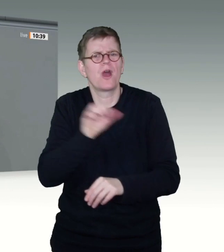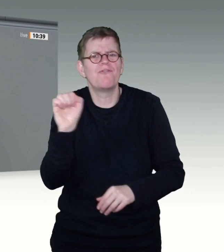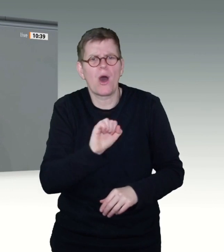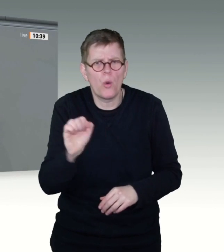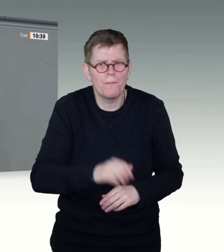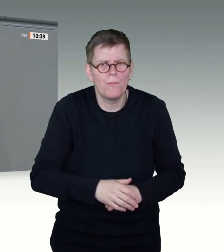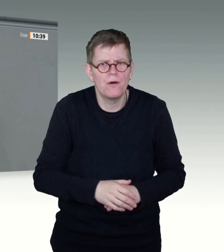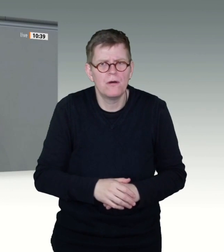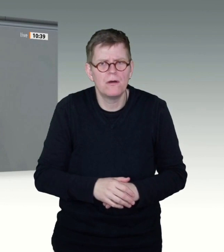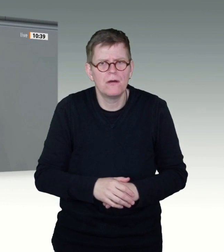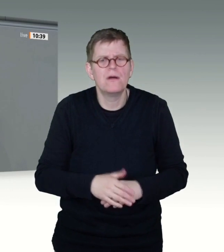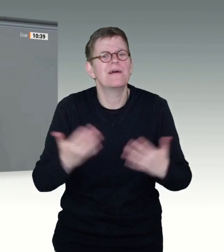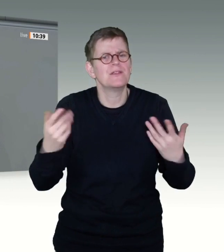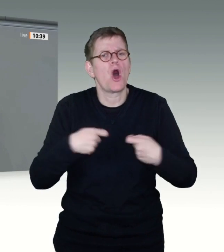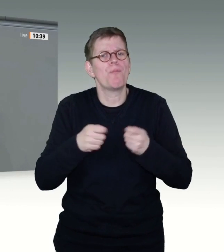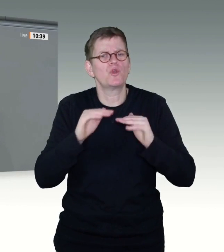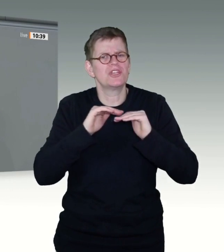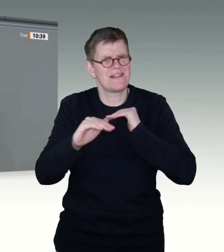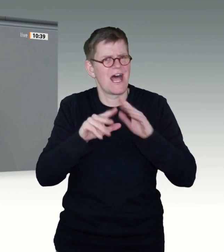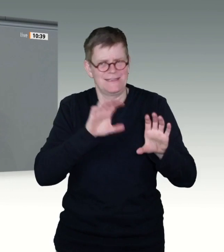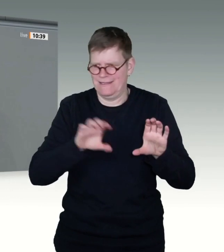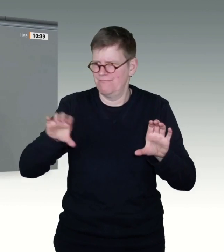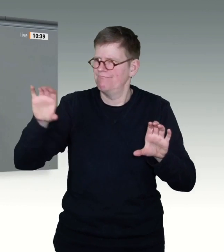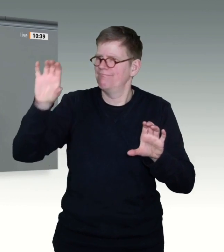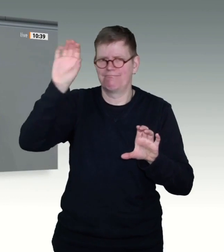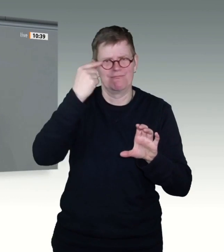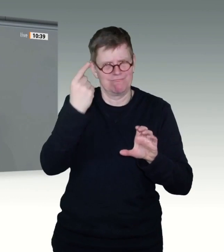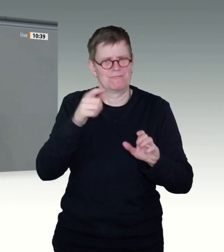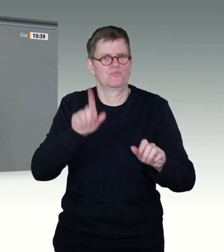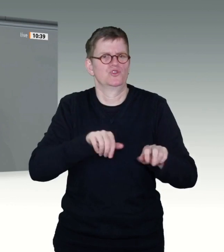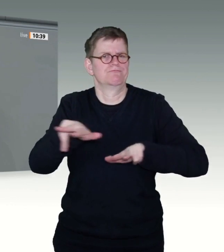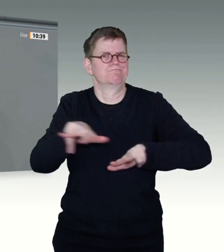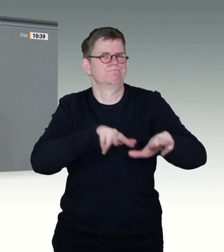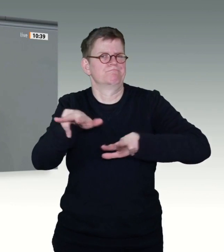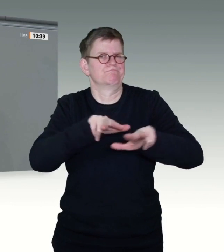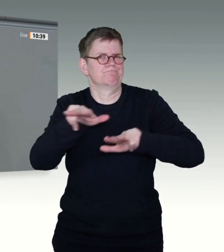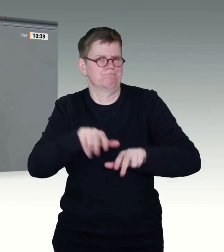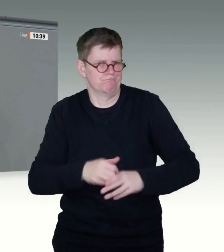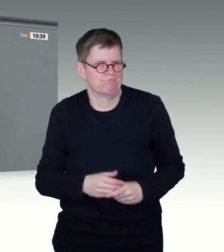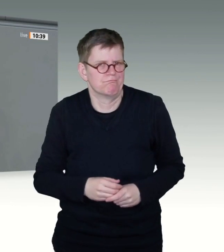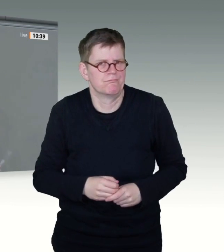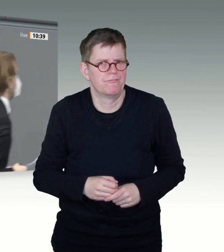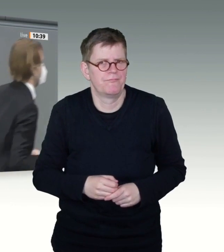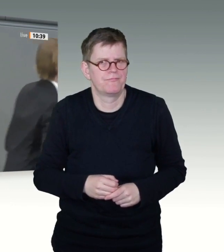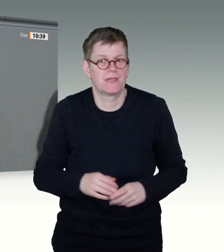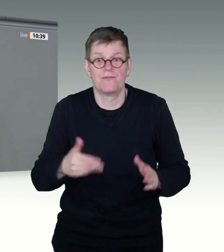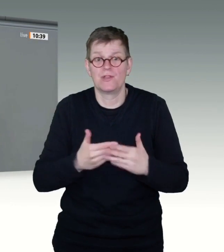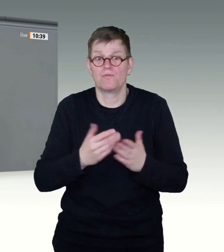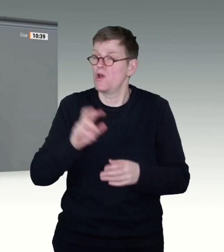ausgeschöpft werden. Es darf nicht sein, dass beispielsweise ältere Menschen aus Mobilitätsgründen nicht geimpft